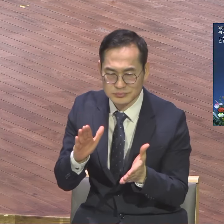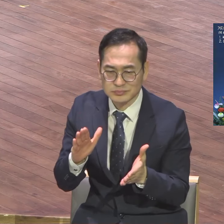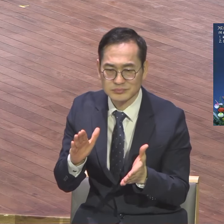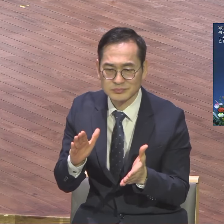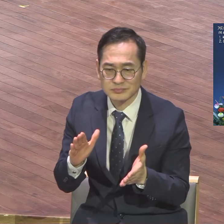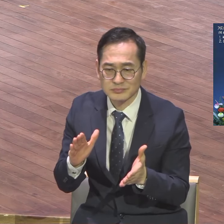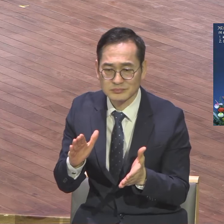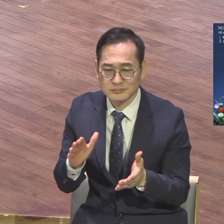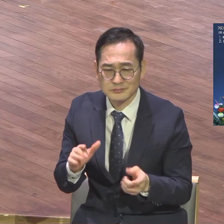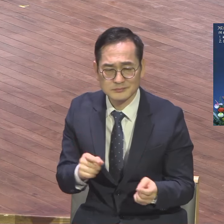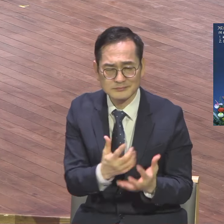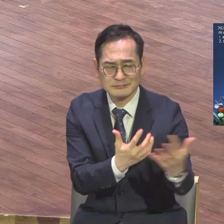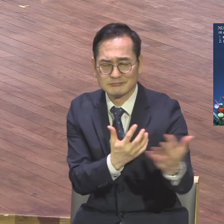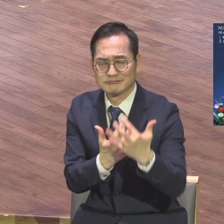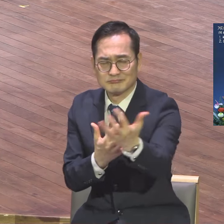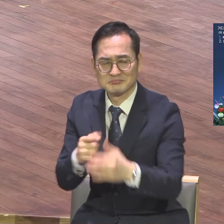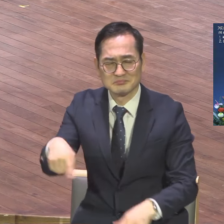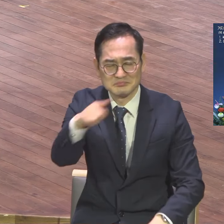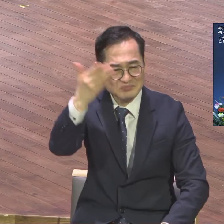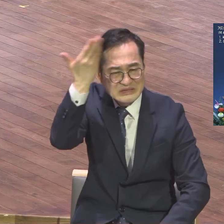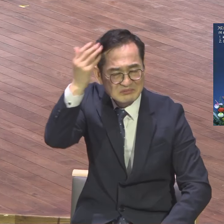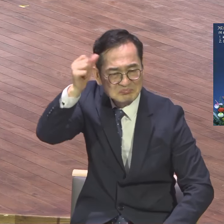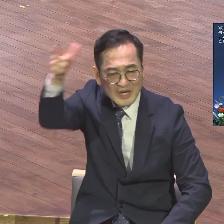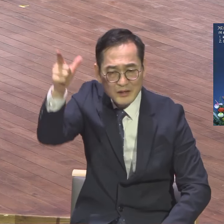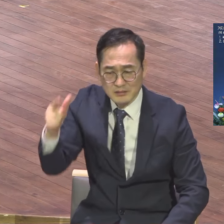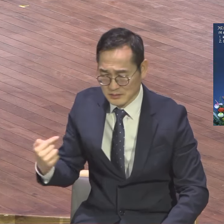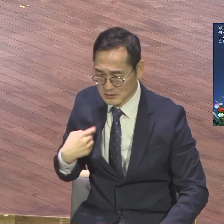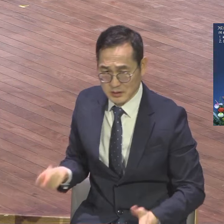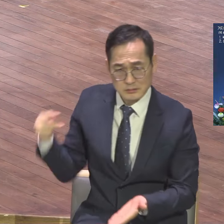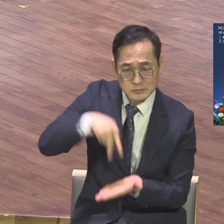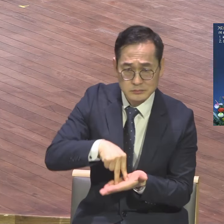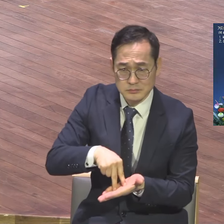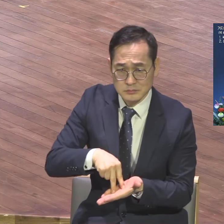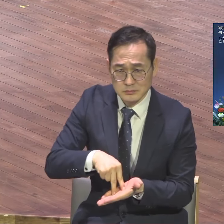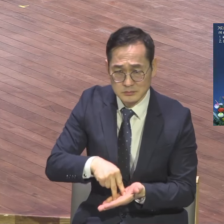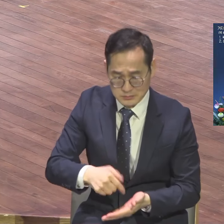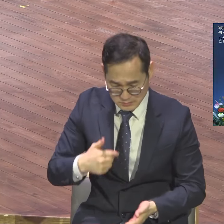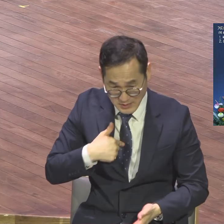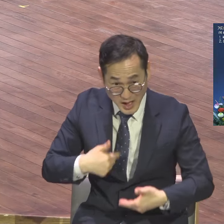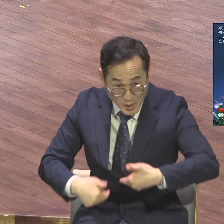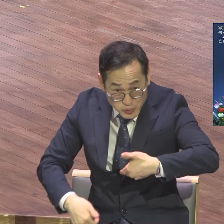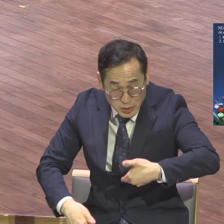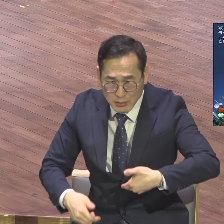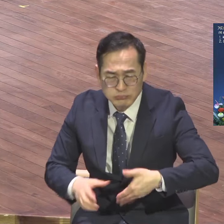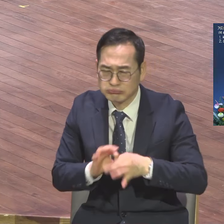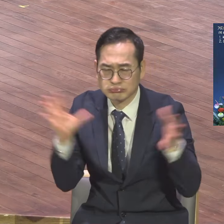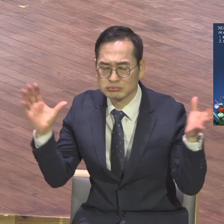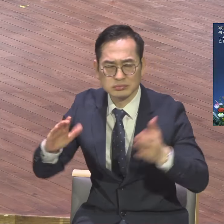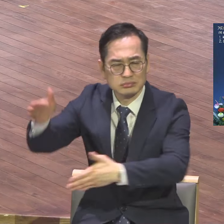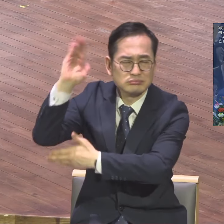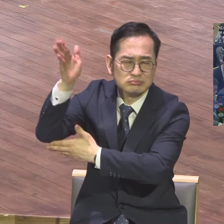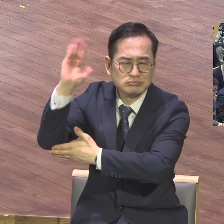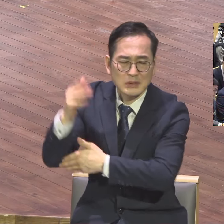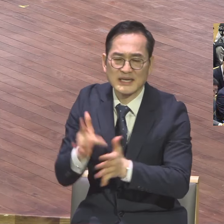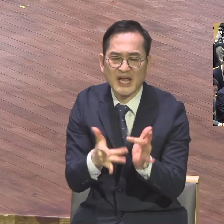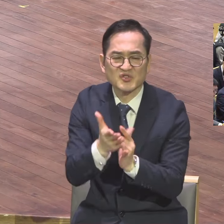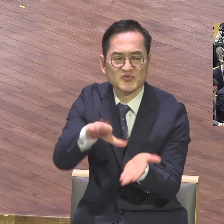죽음을 두려워하지 않고 망설임 없이 예수가 그리스도 인생 모둠도 해결자다 이